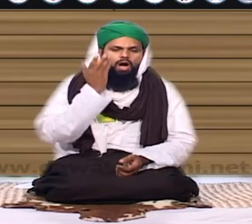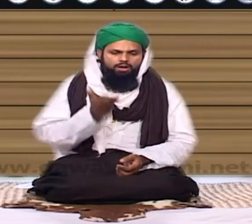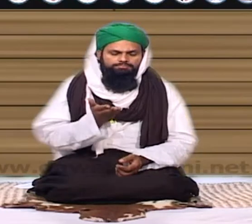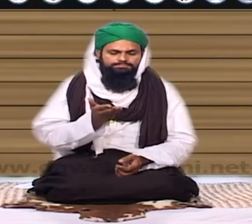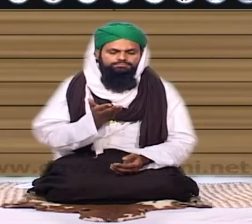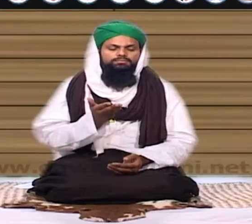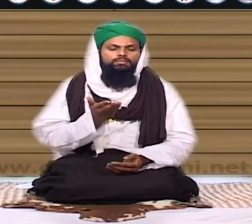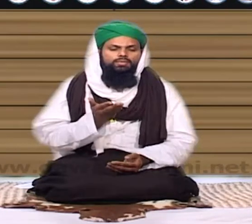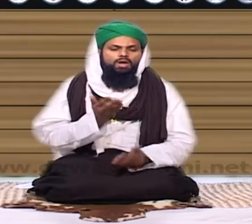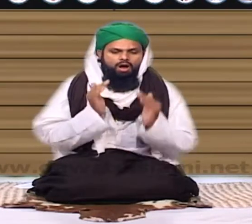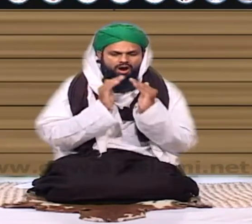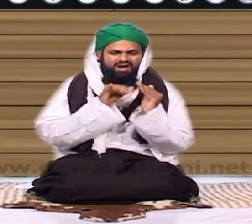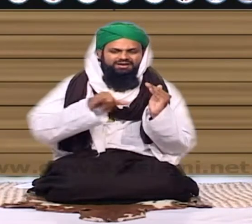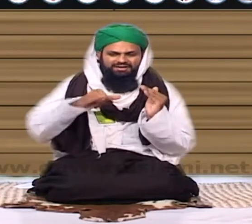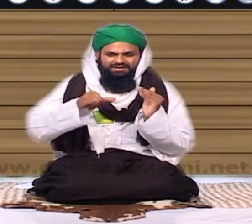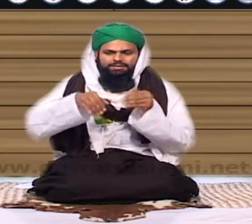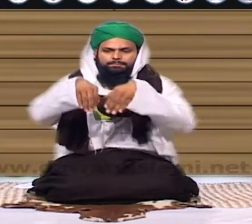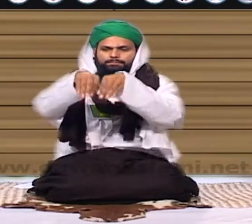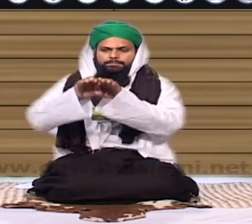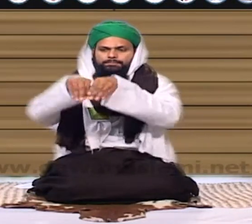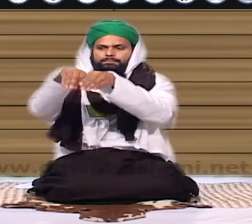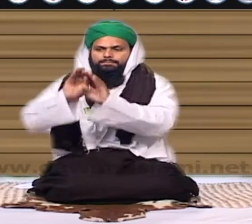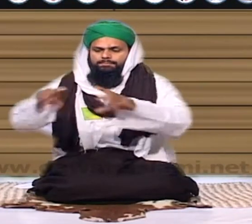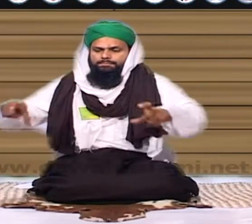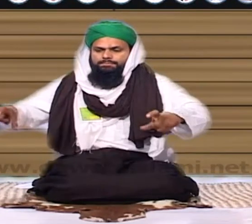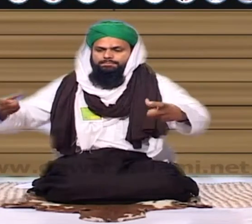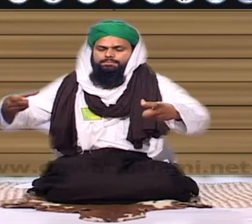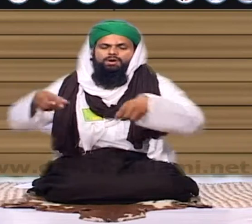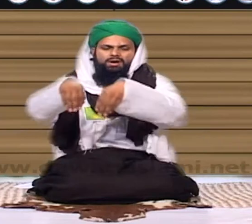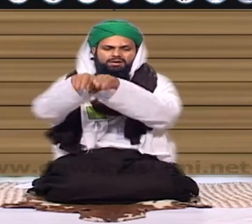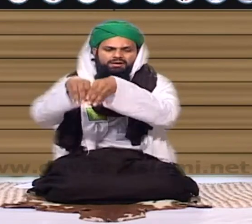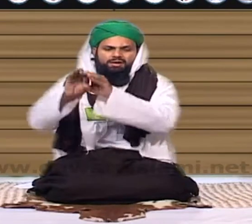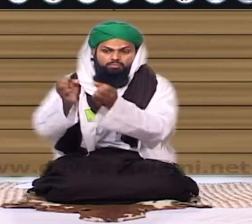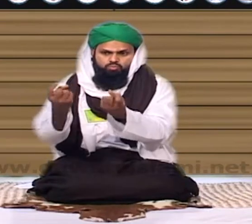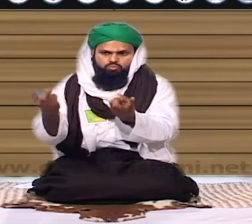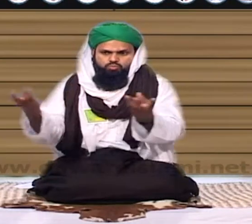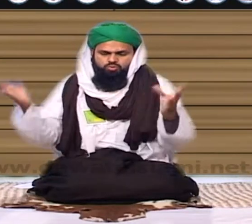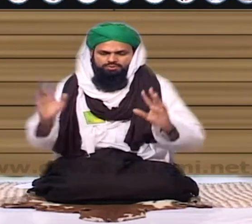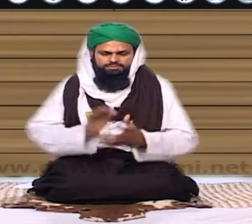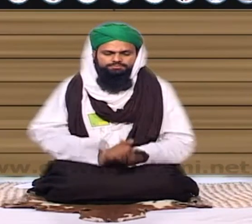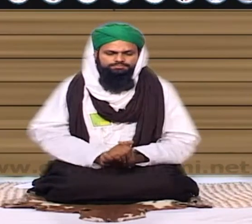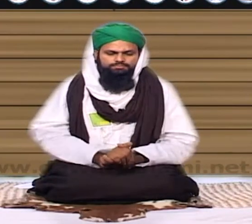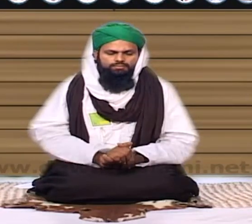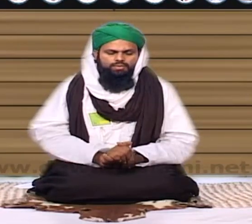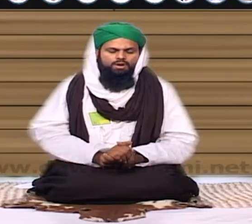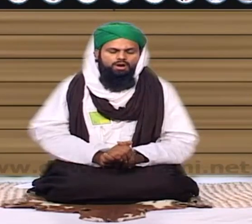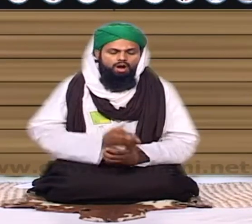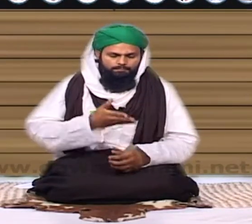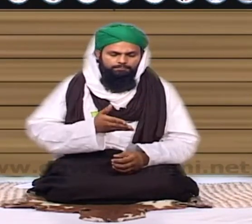آپ کے شہر زندگی کے کنارے پر مردوں کا لشکر پڑاؤ کیے پڑا ہے یہ رب